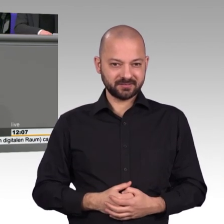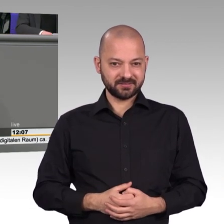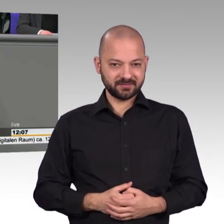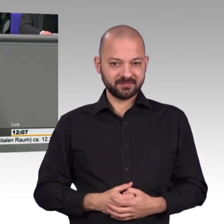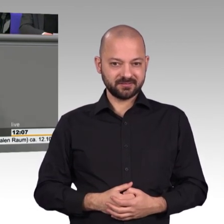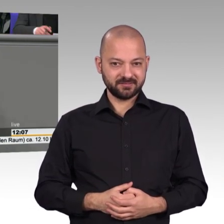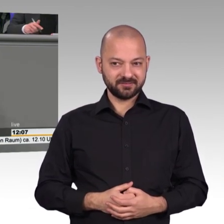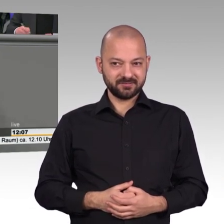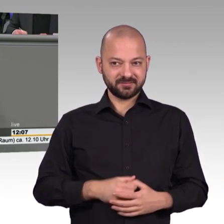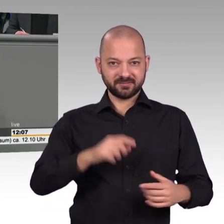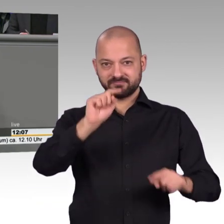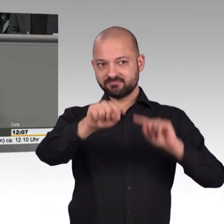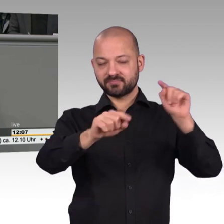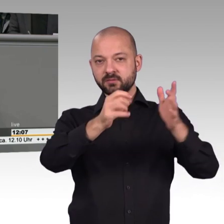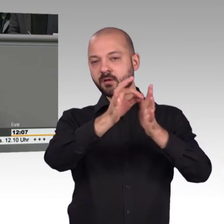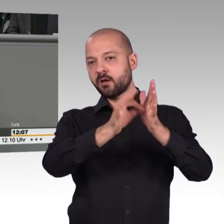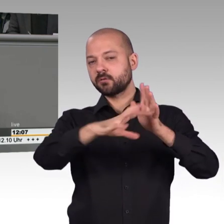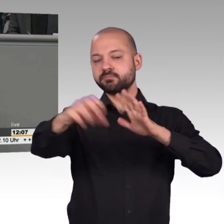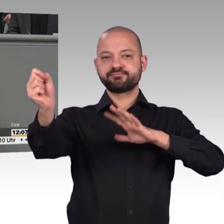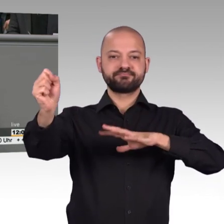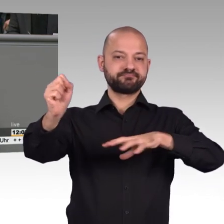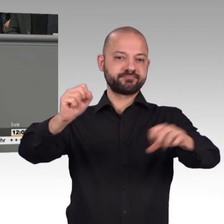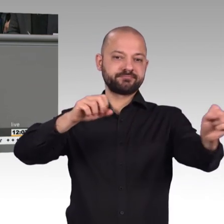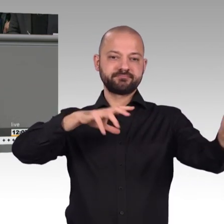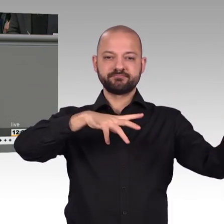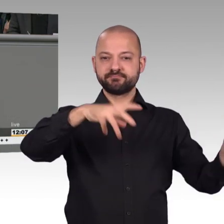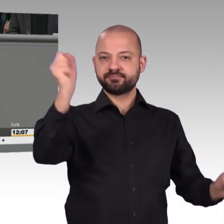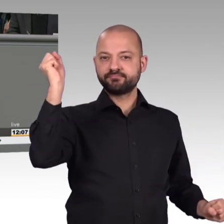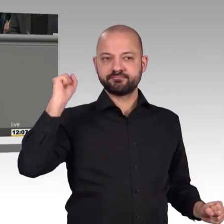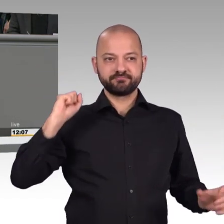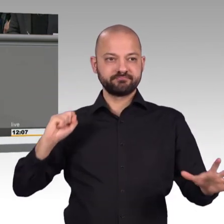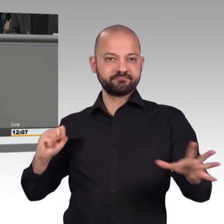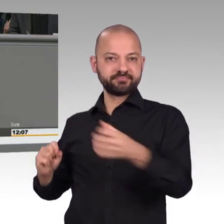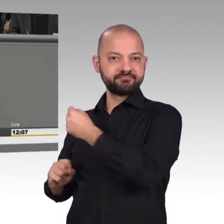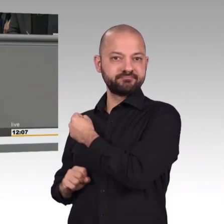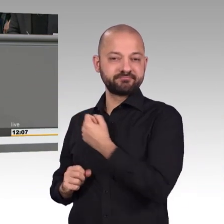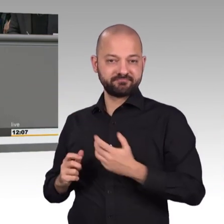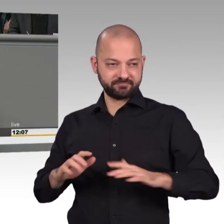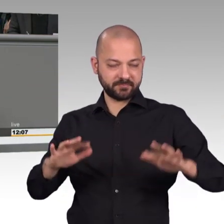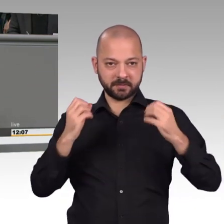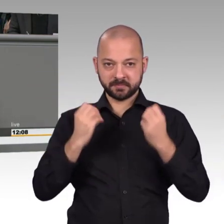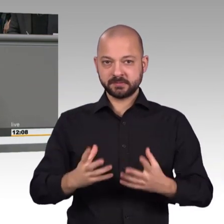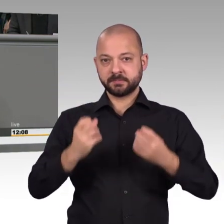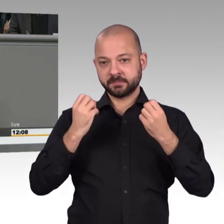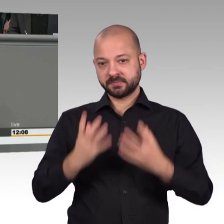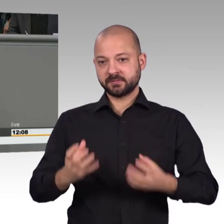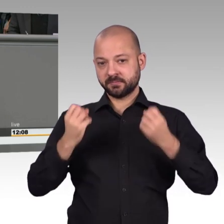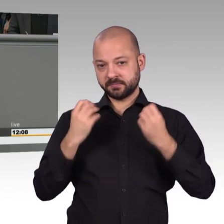Umtriebe nicht weit. Wir reden von einer Zeit, in der Informationen gezielt genutzt und abgefischt werden